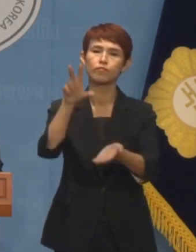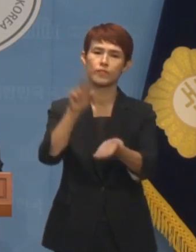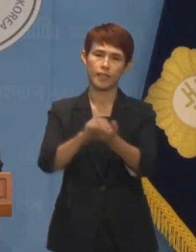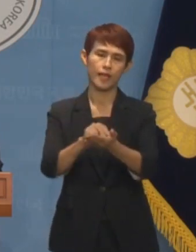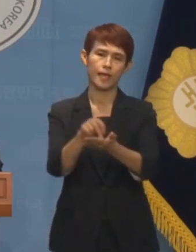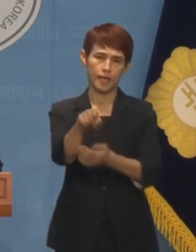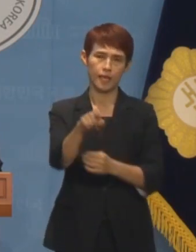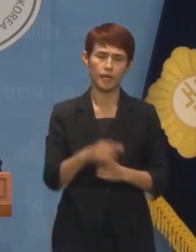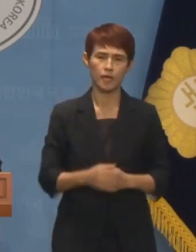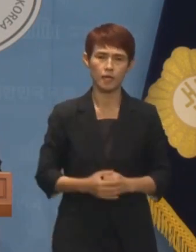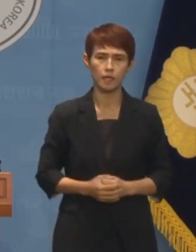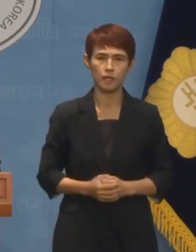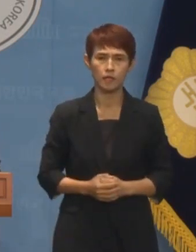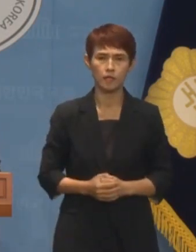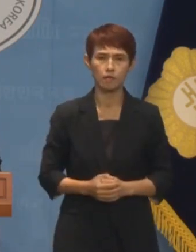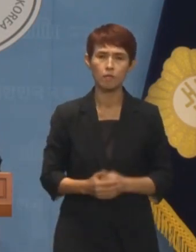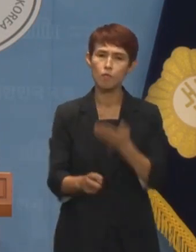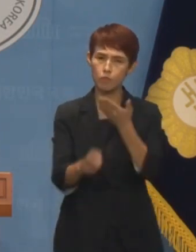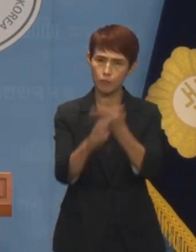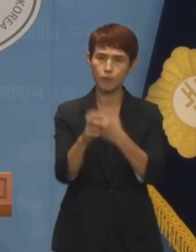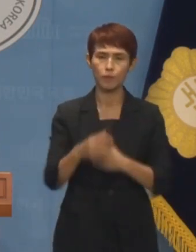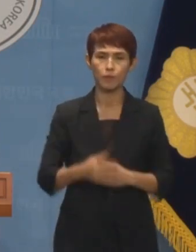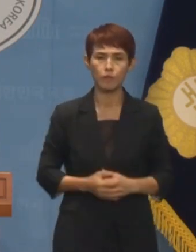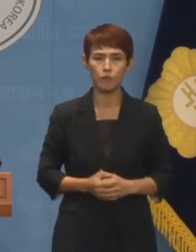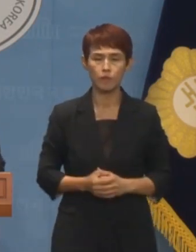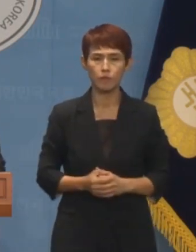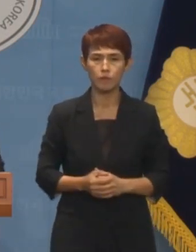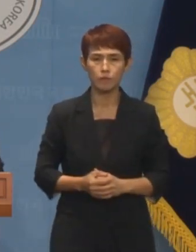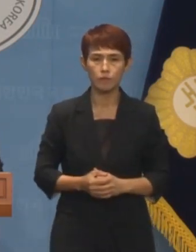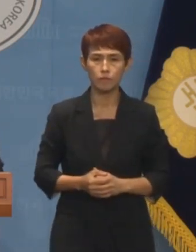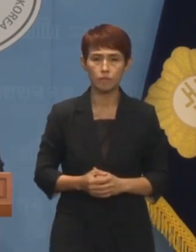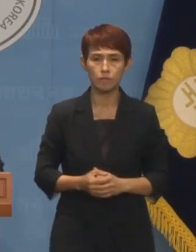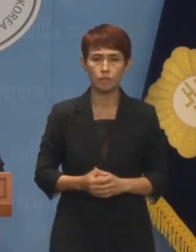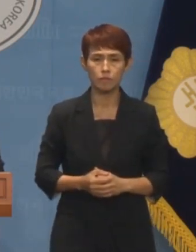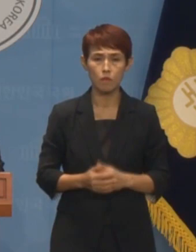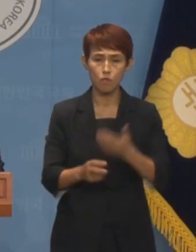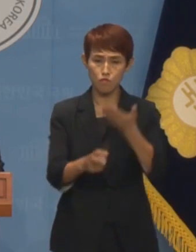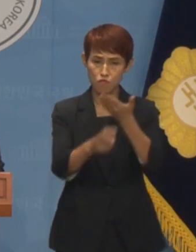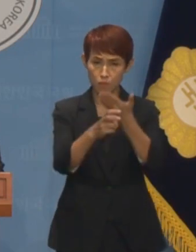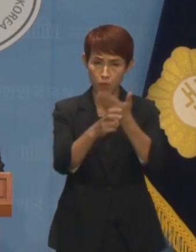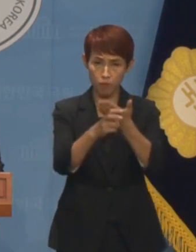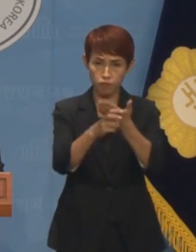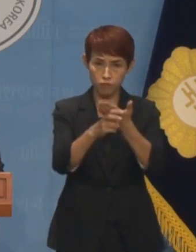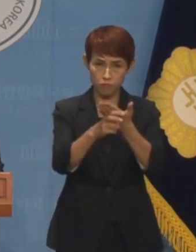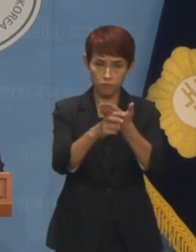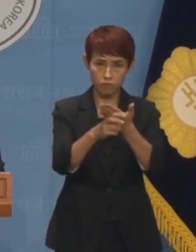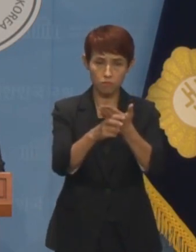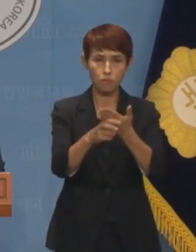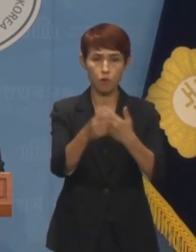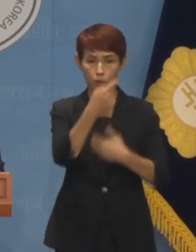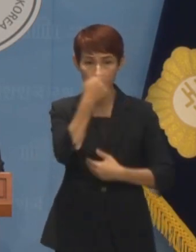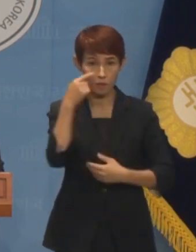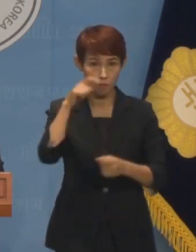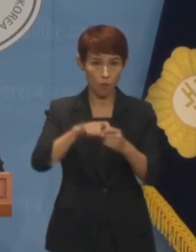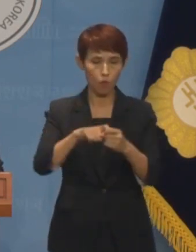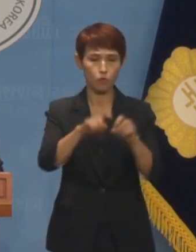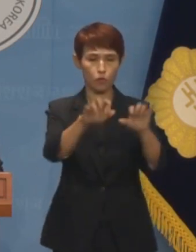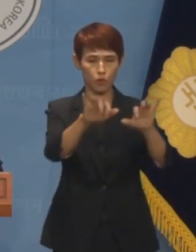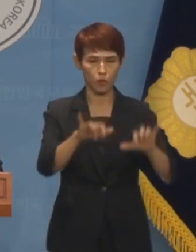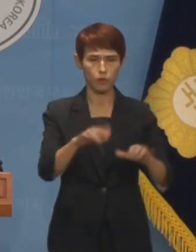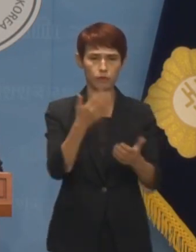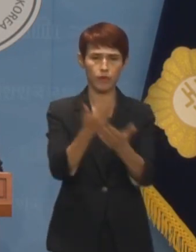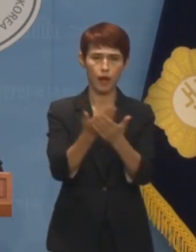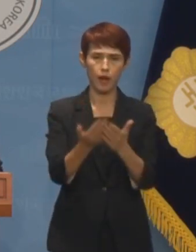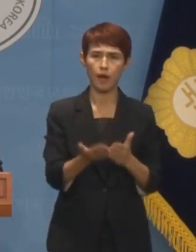행태입니다. 이처럼 이미 확인된 불법의 실상을 파악하기 위해 속기록 제출을